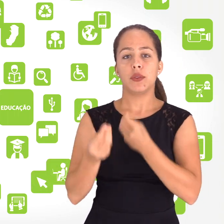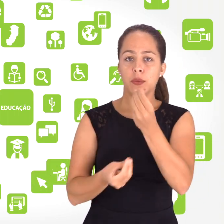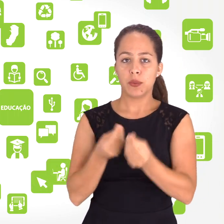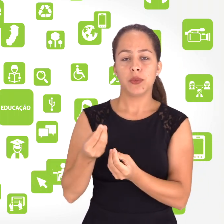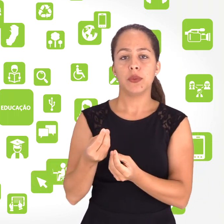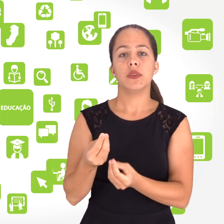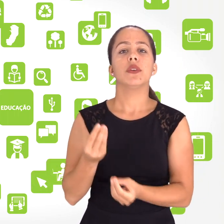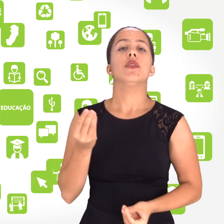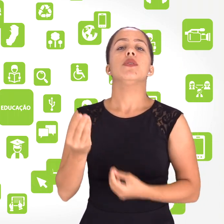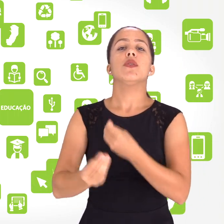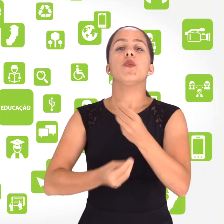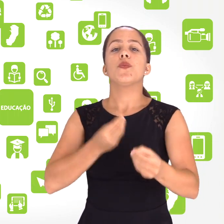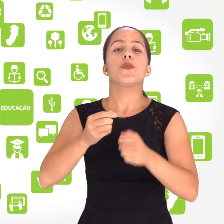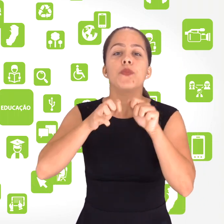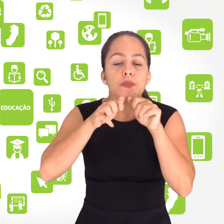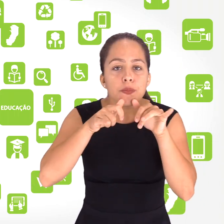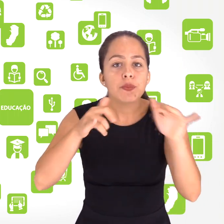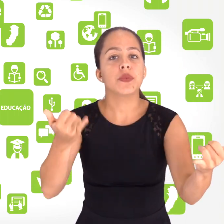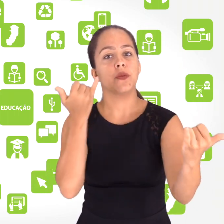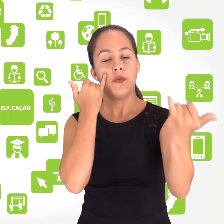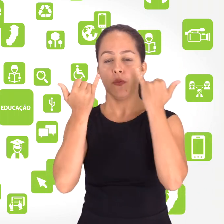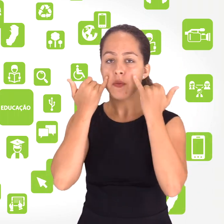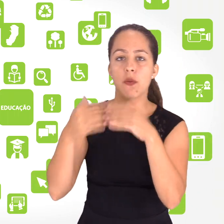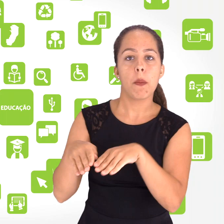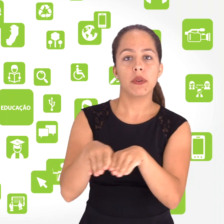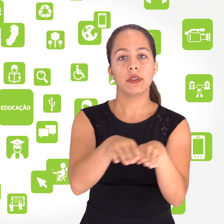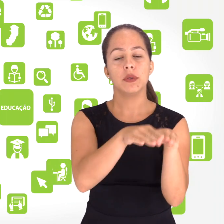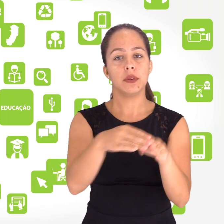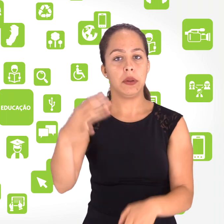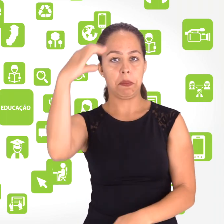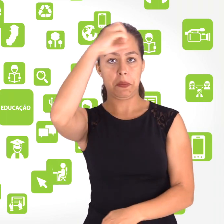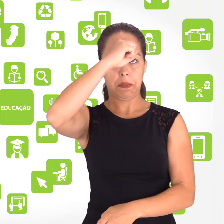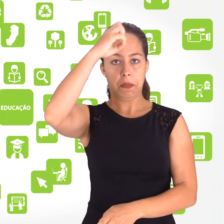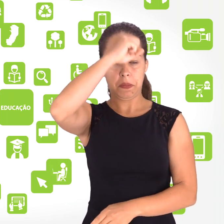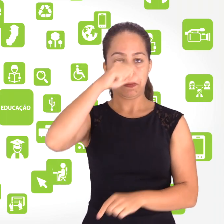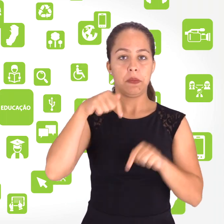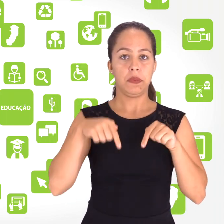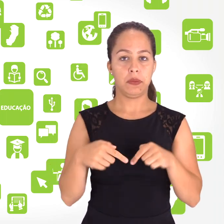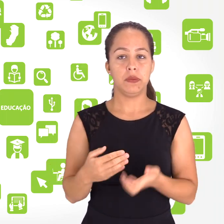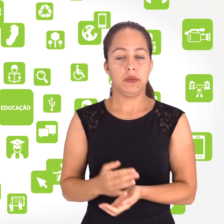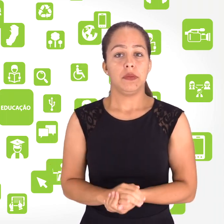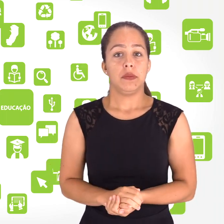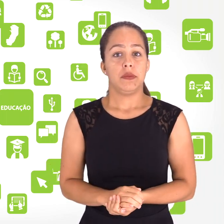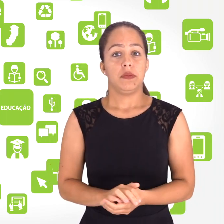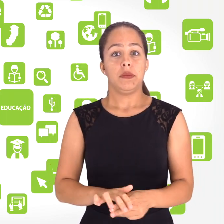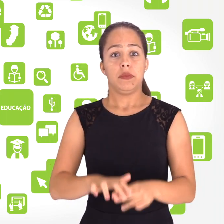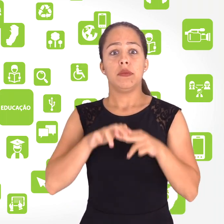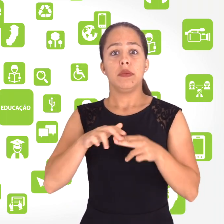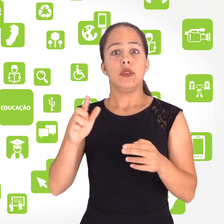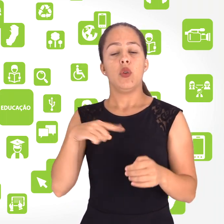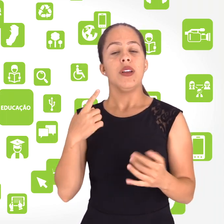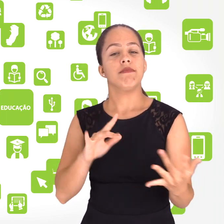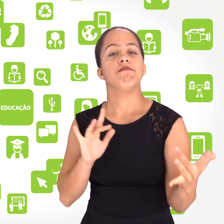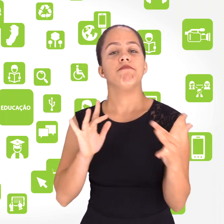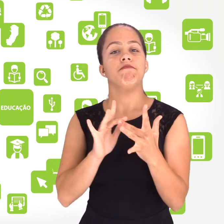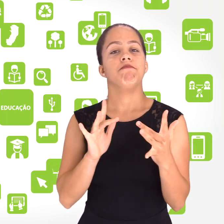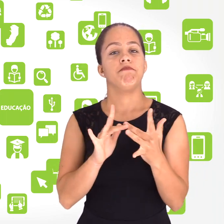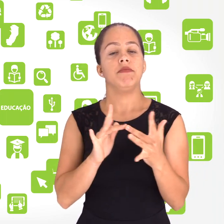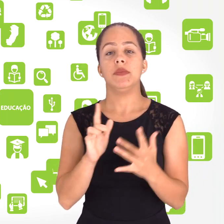compreendido como um centro de distribuição e gerenciamento de informação e de aprendizagem, já que nele estão